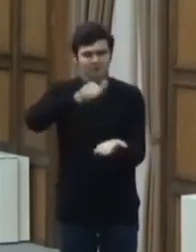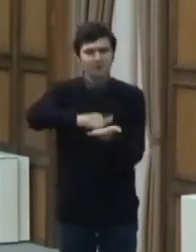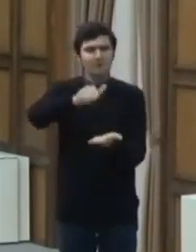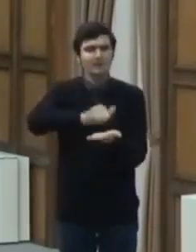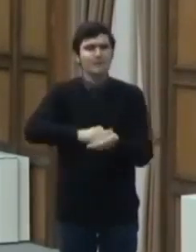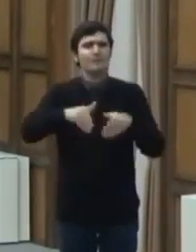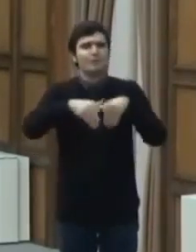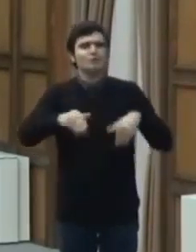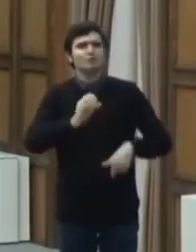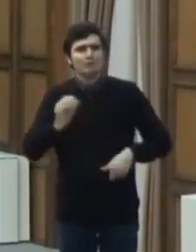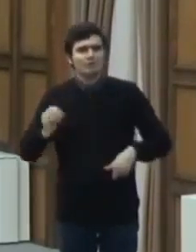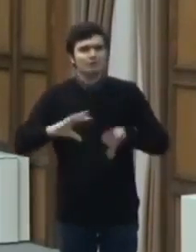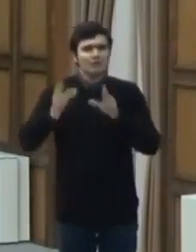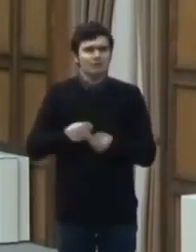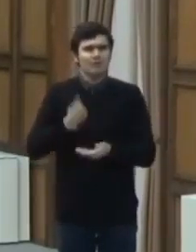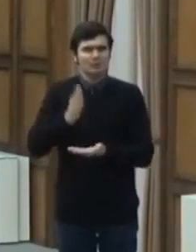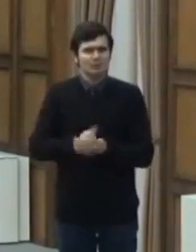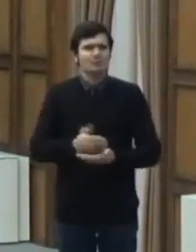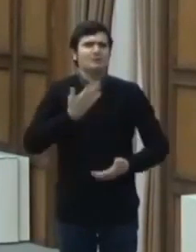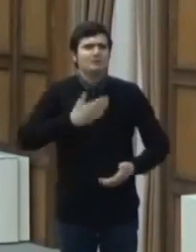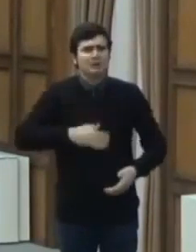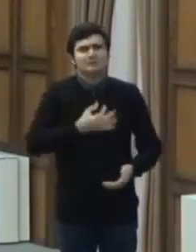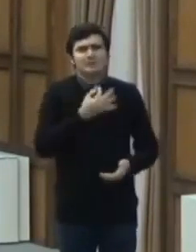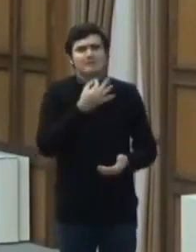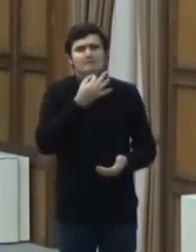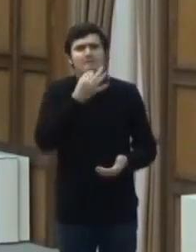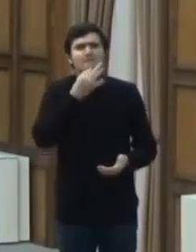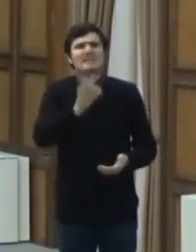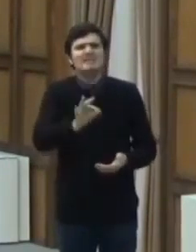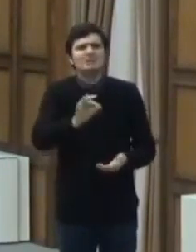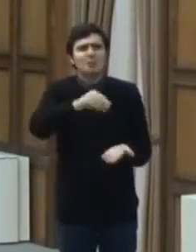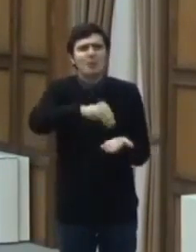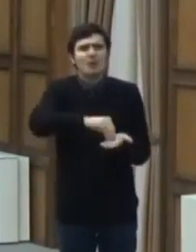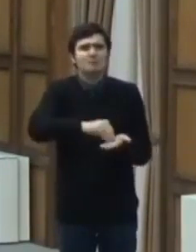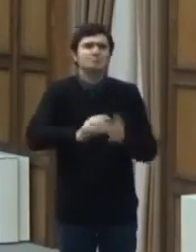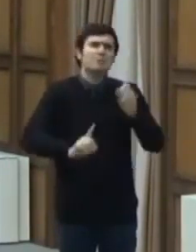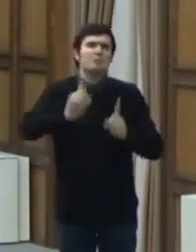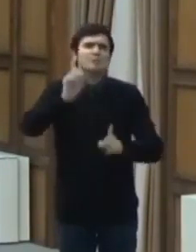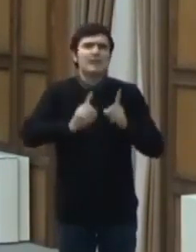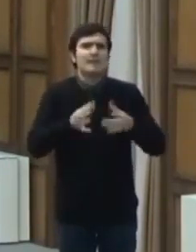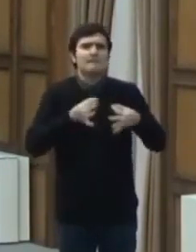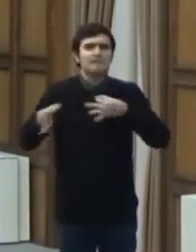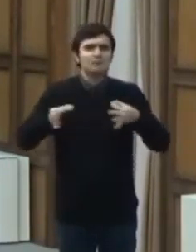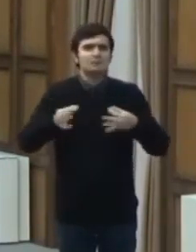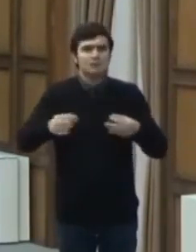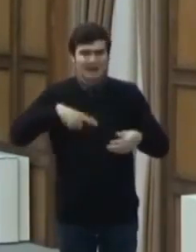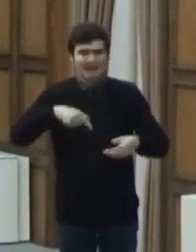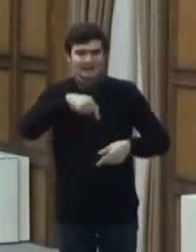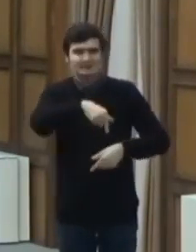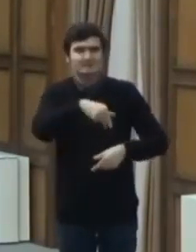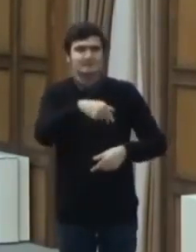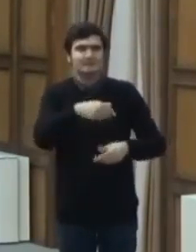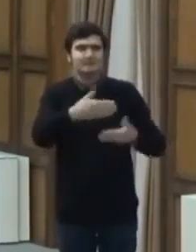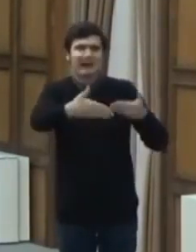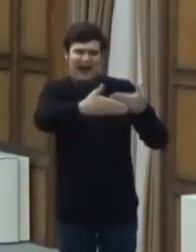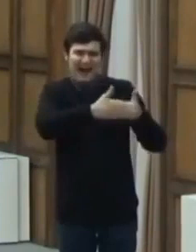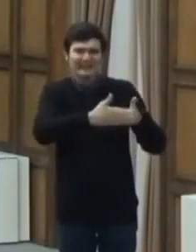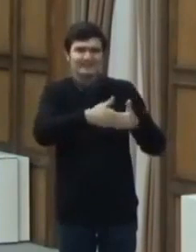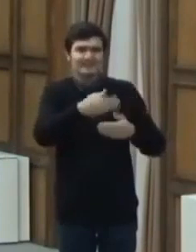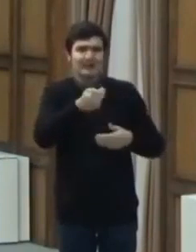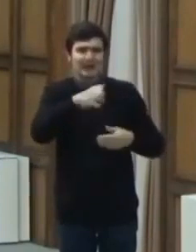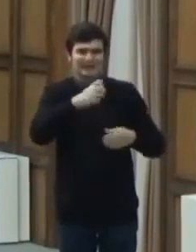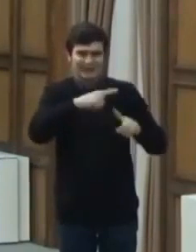cu hotărârea, am să menționez anumite măsuri care sunt prevăzute în anexa, urmând să fie anexă,